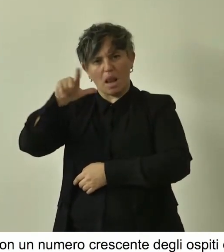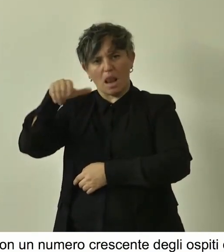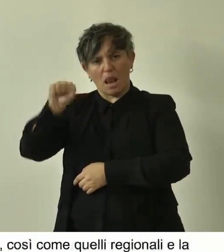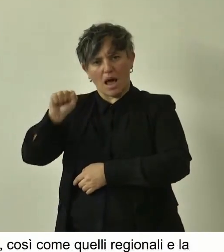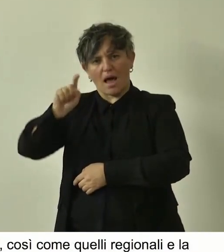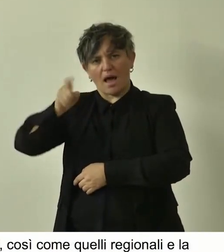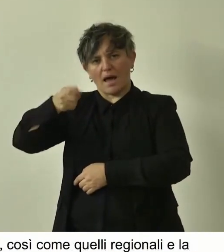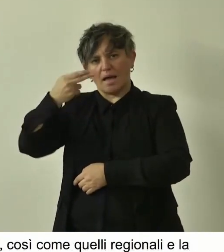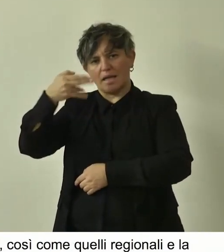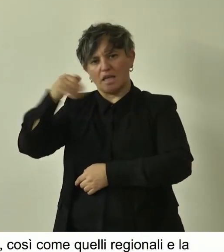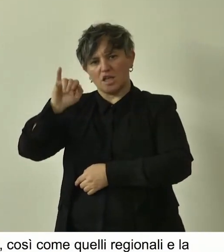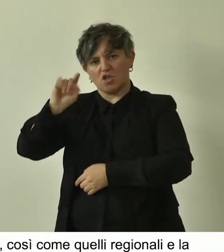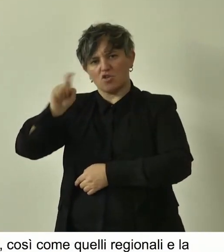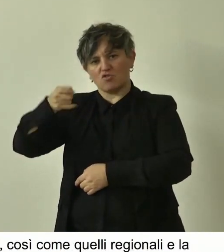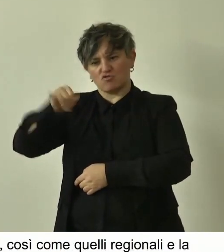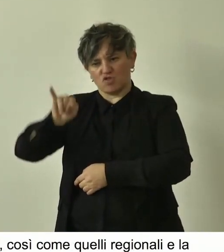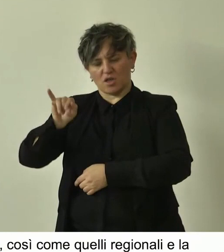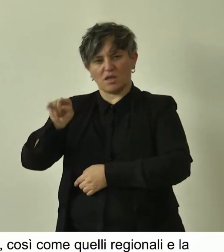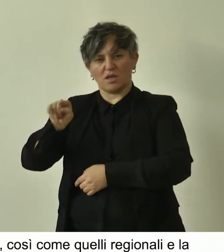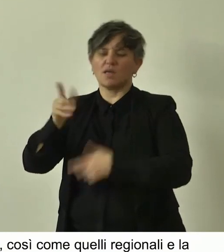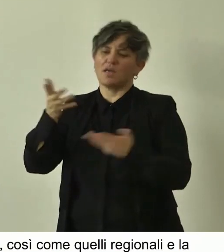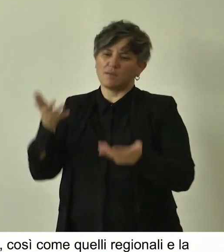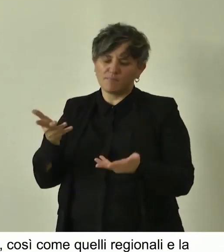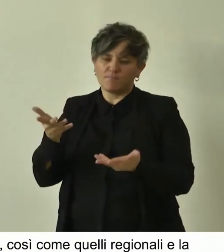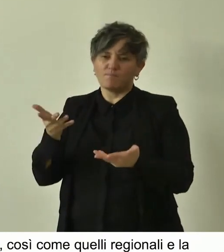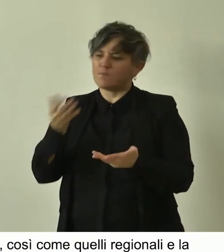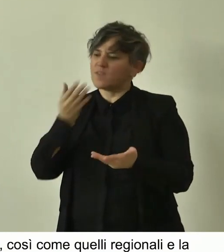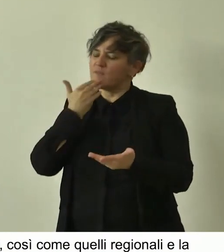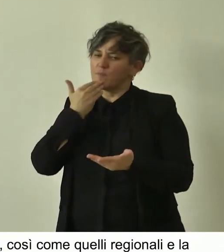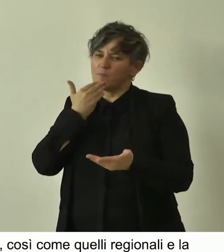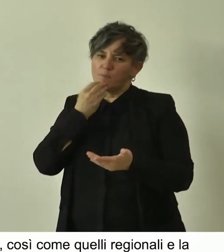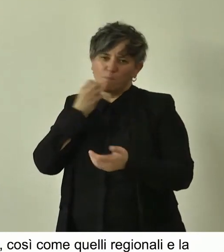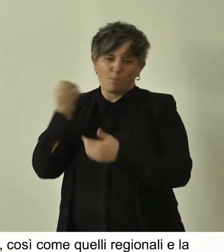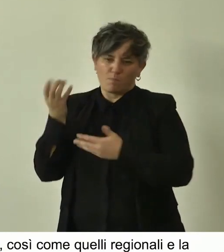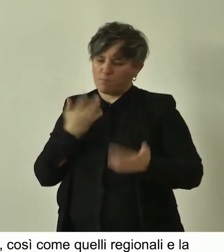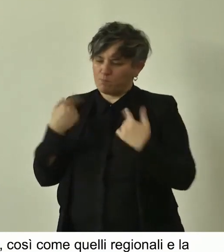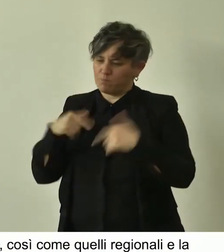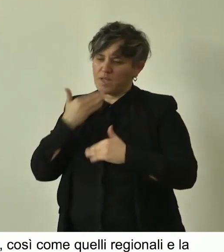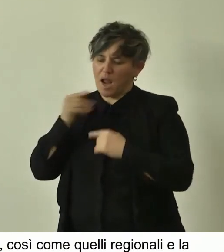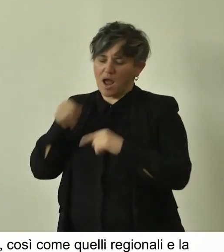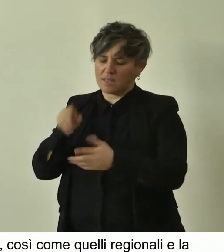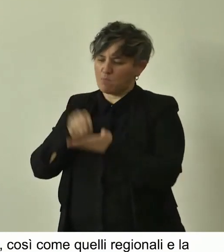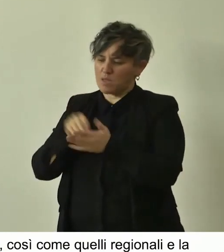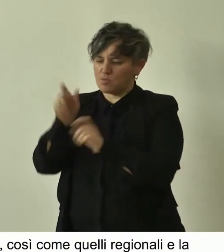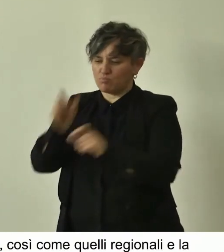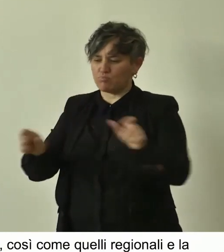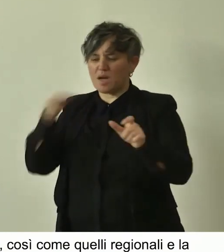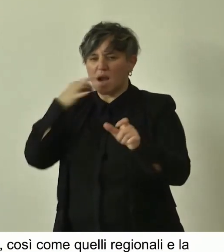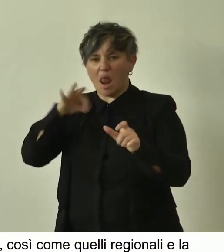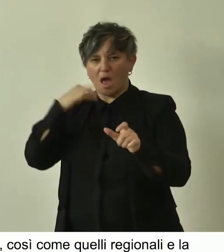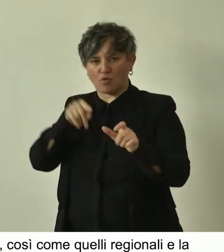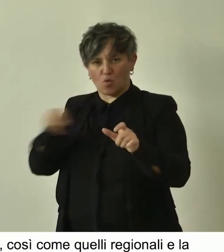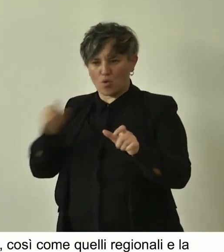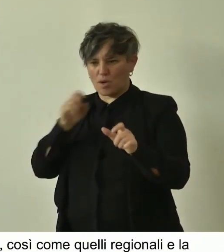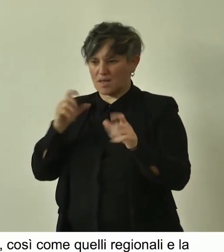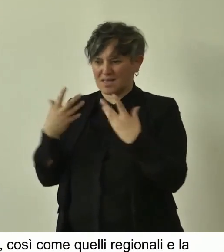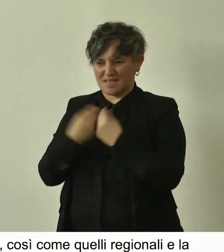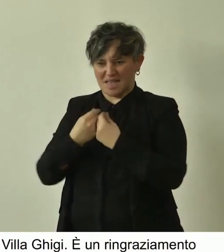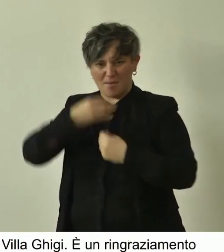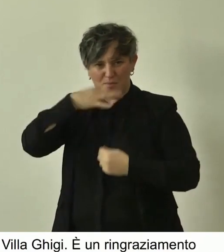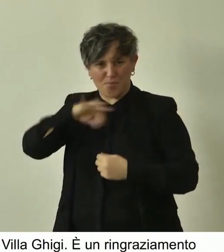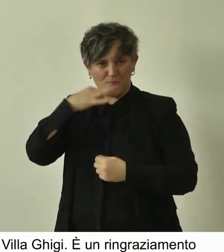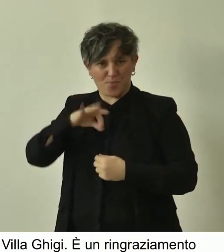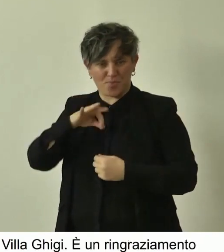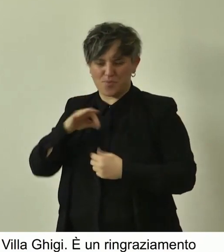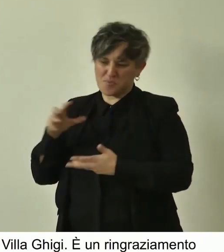quello che voglio dare ai relatori che hanno accettato di passare questo pomeriggio con noi e di portare